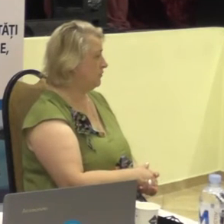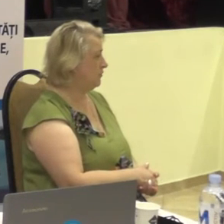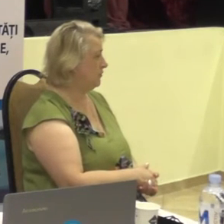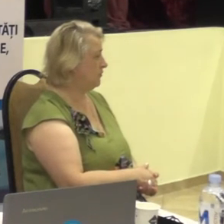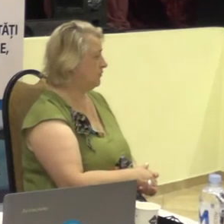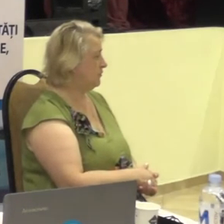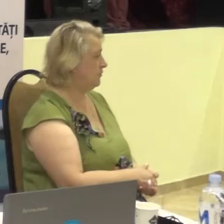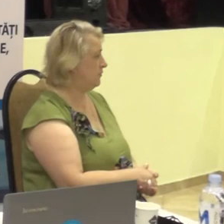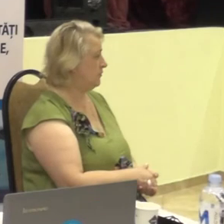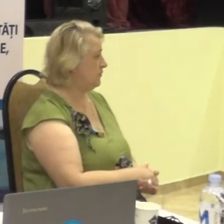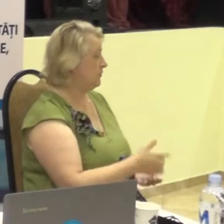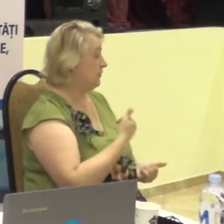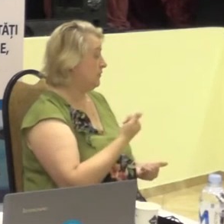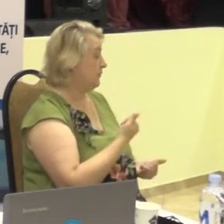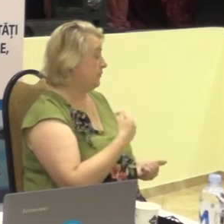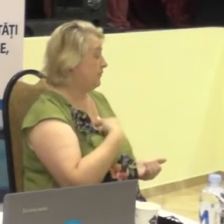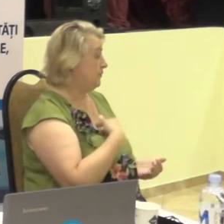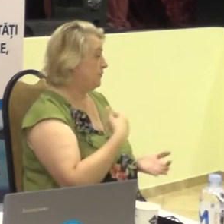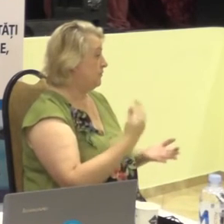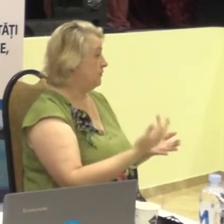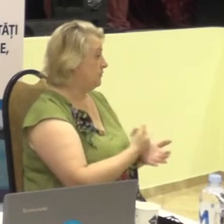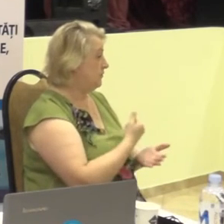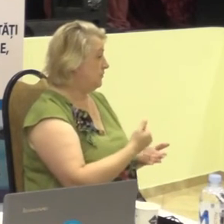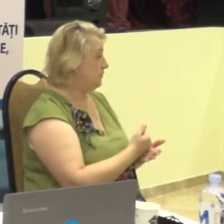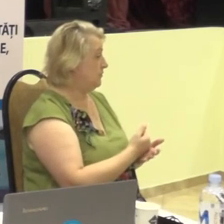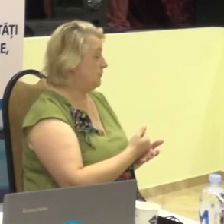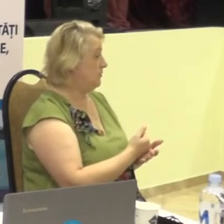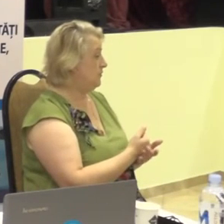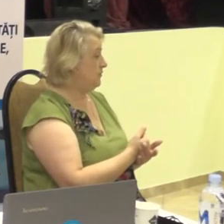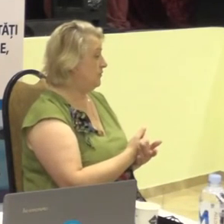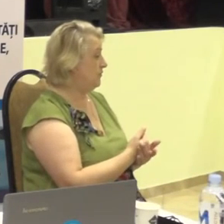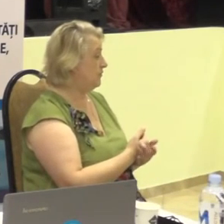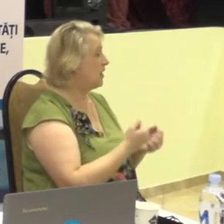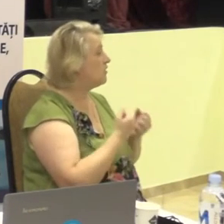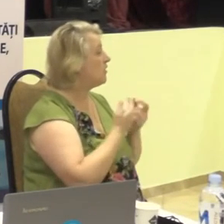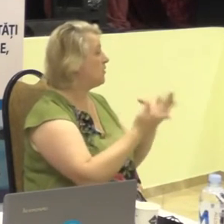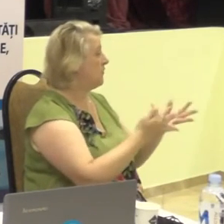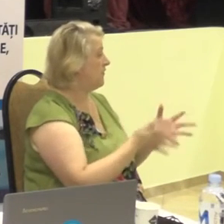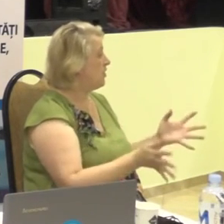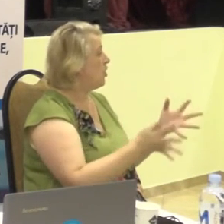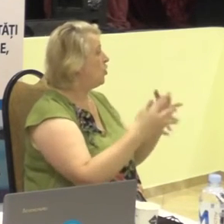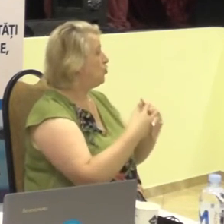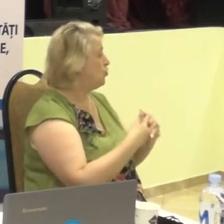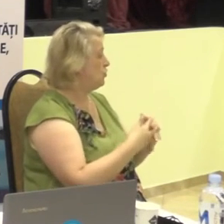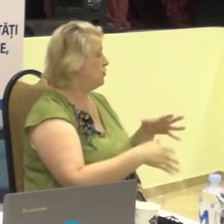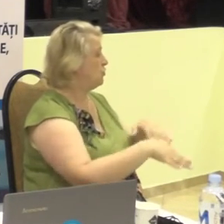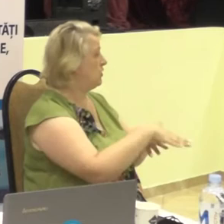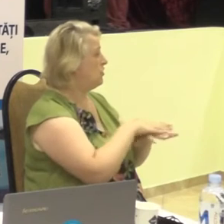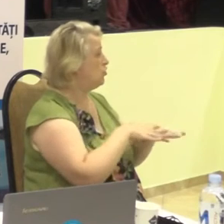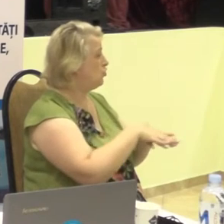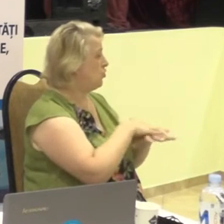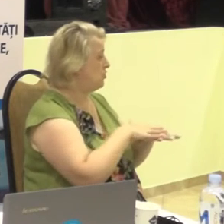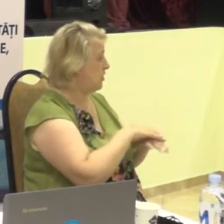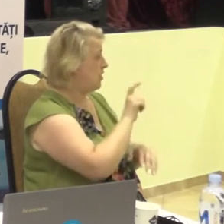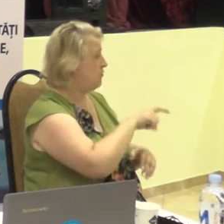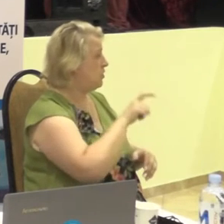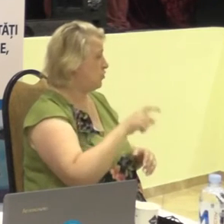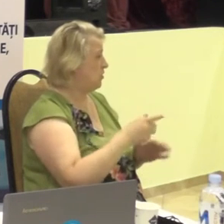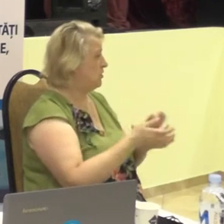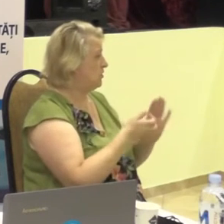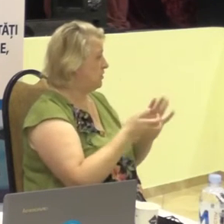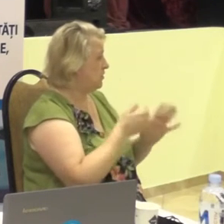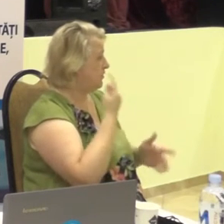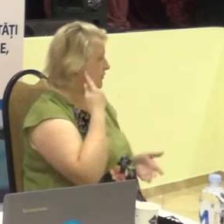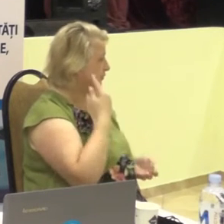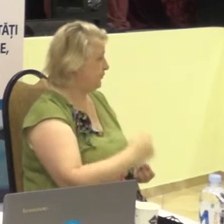Am ajuns la cedințele de incluziune în societate a persoanelor cu deficiențe de